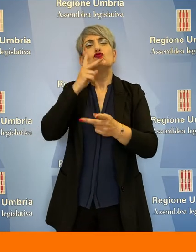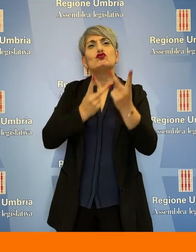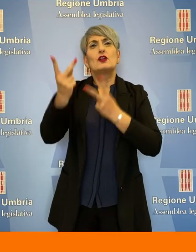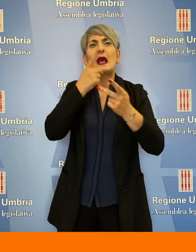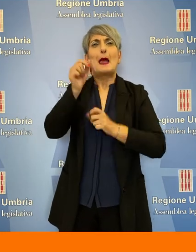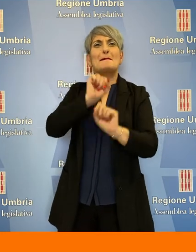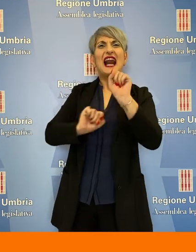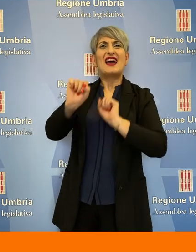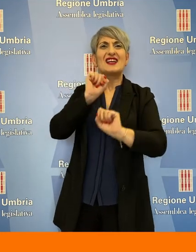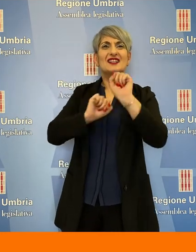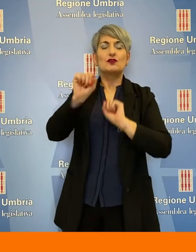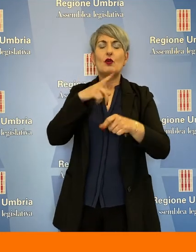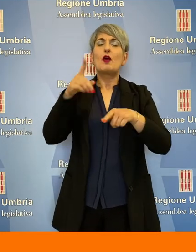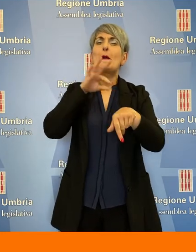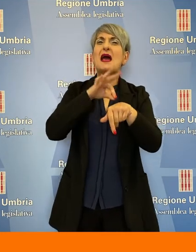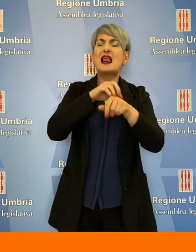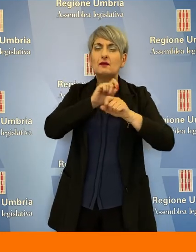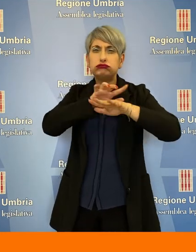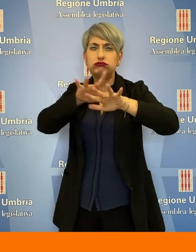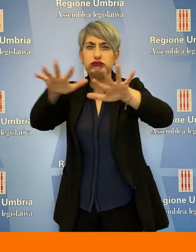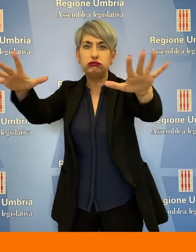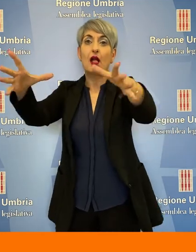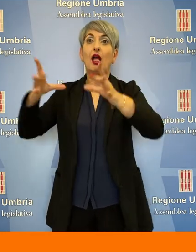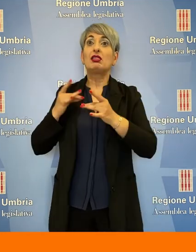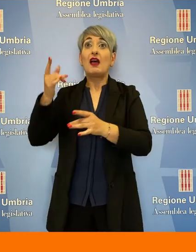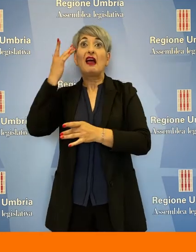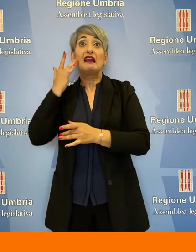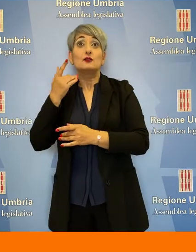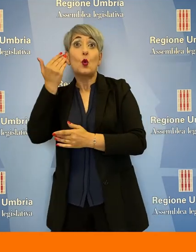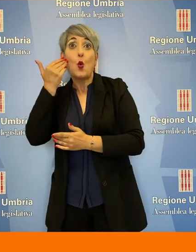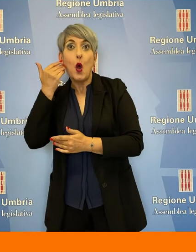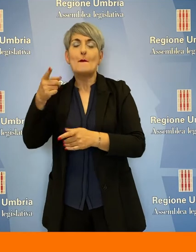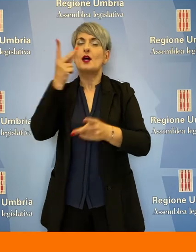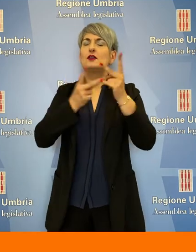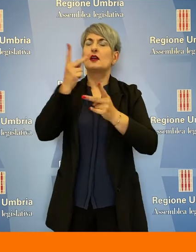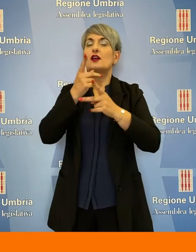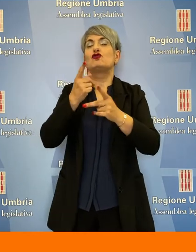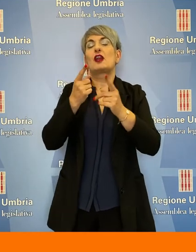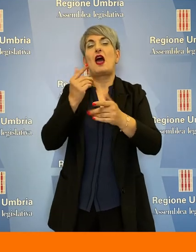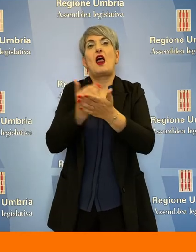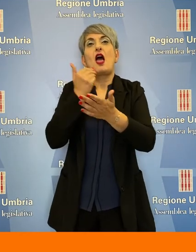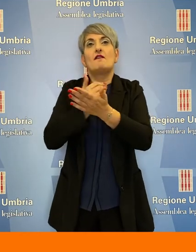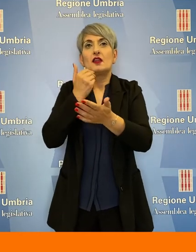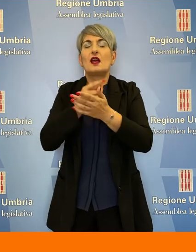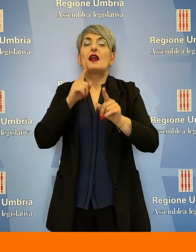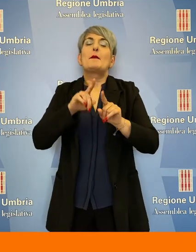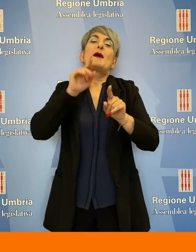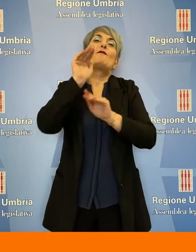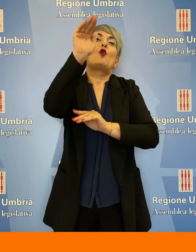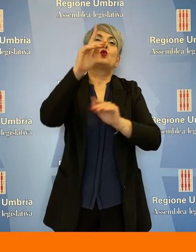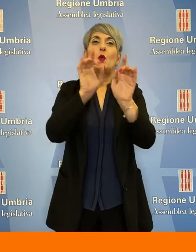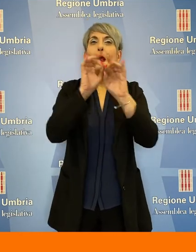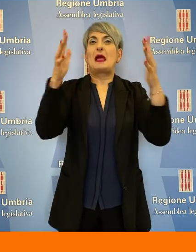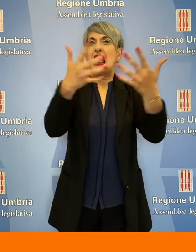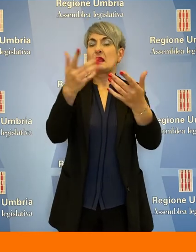della diffusione di malattie trasmissibili all'uomo e dell'esplosione di nuove pandemie. E' inoltre emersa la